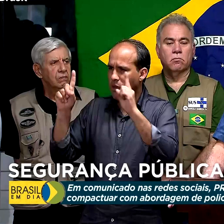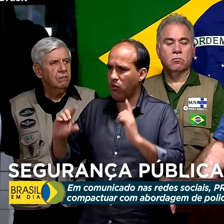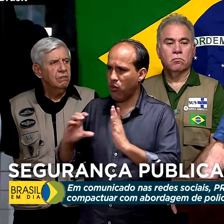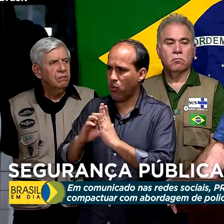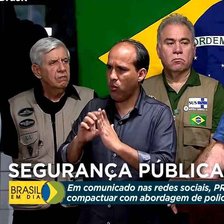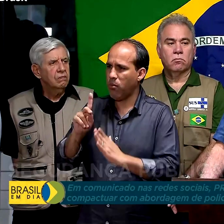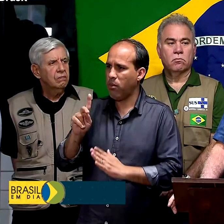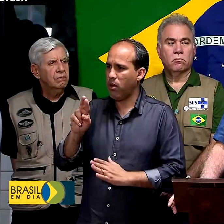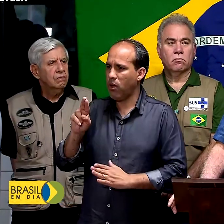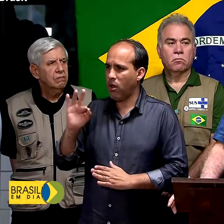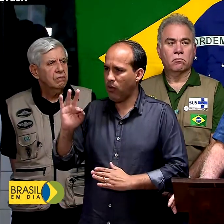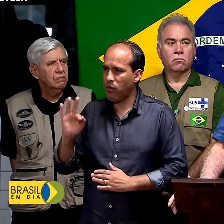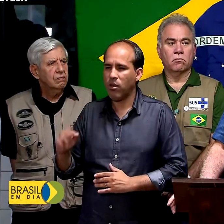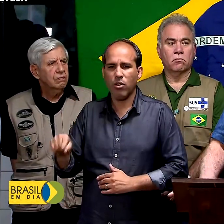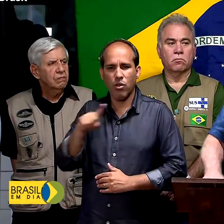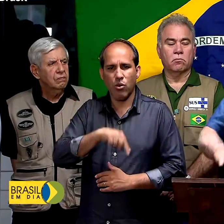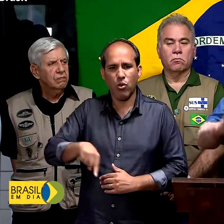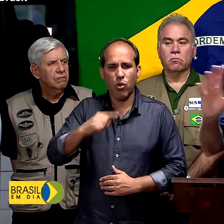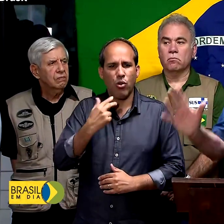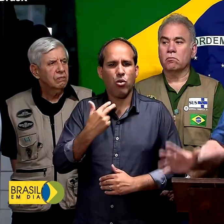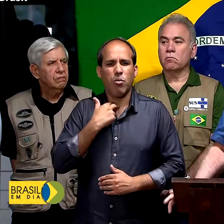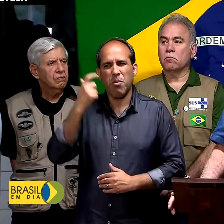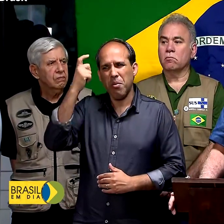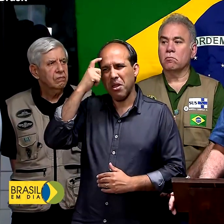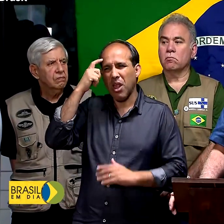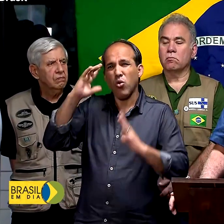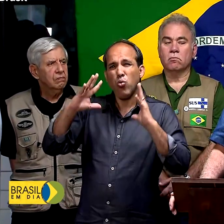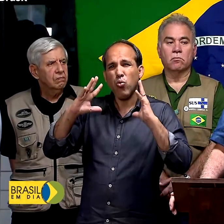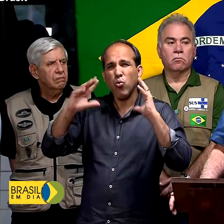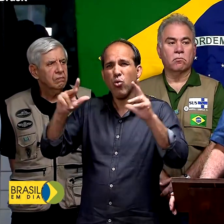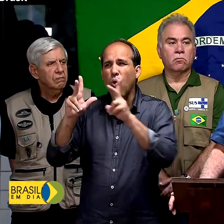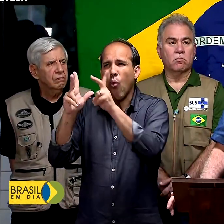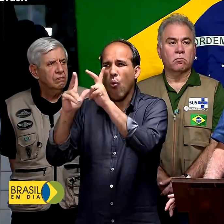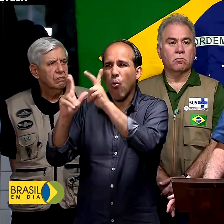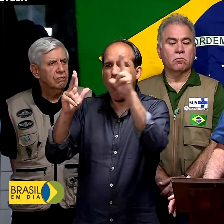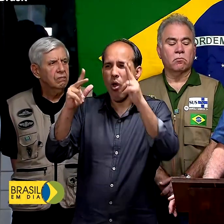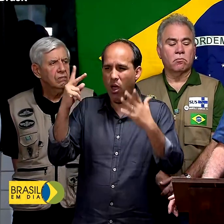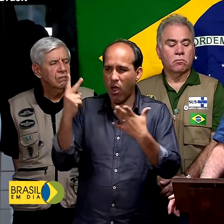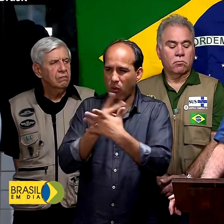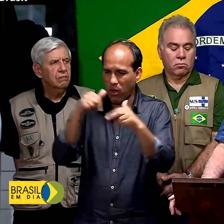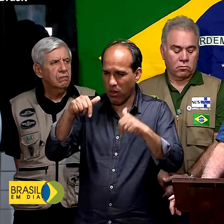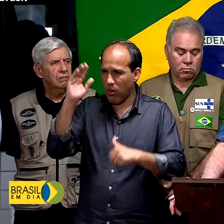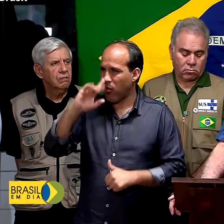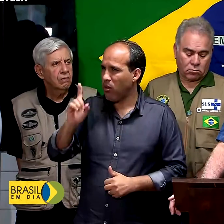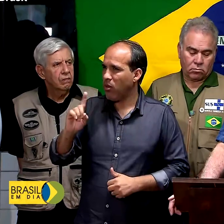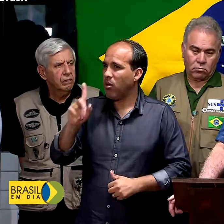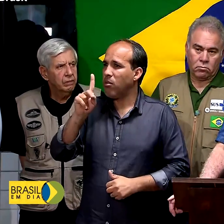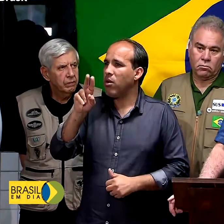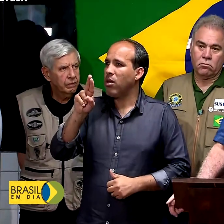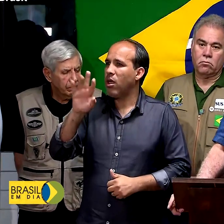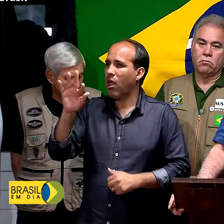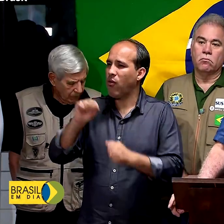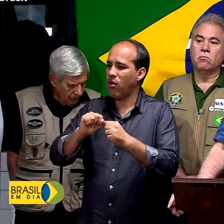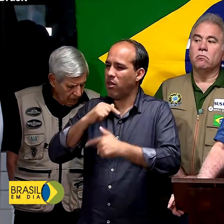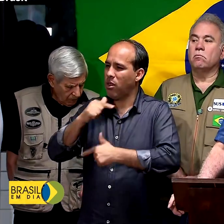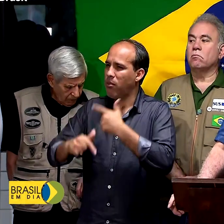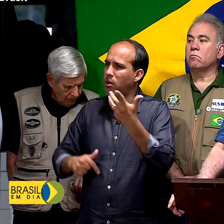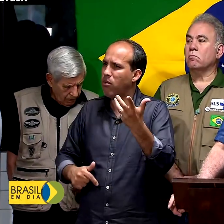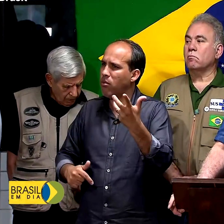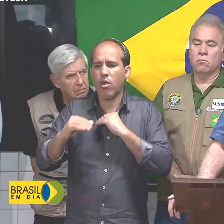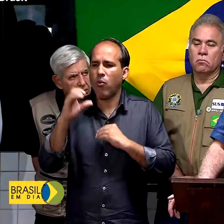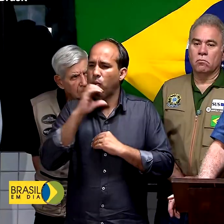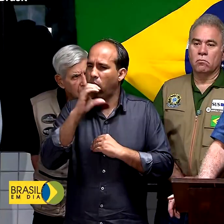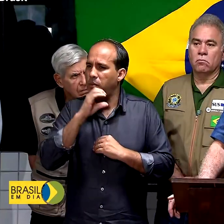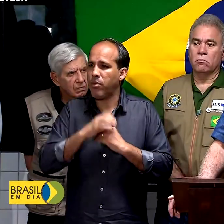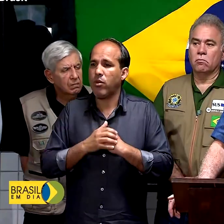justiça. Não podemos generalizar tudo o que acontece em nosso Brasil. A PRF faz um trabalho excepcional para